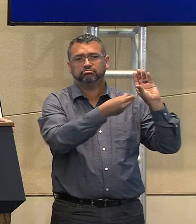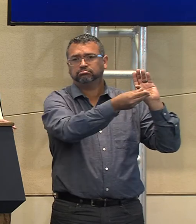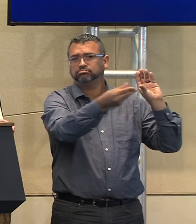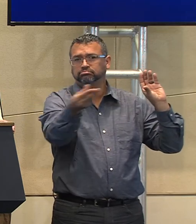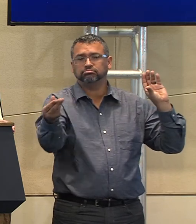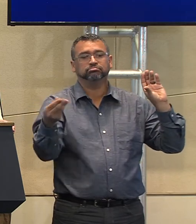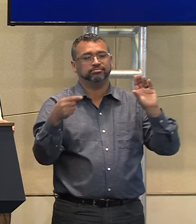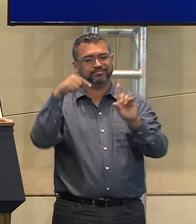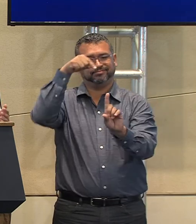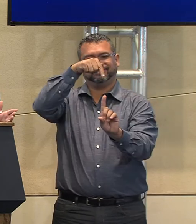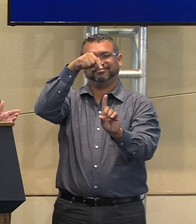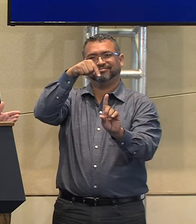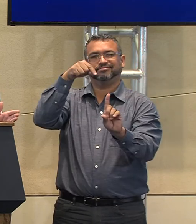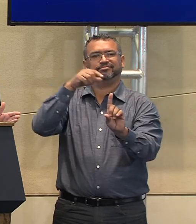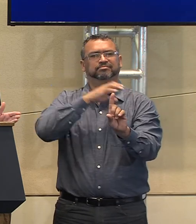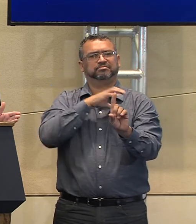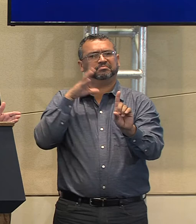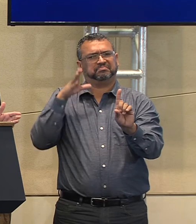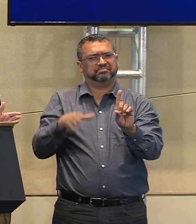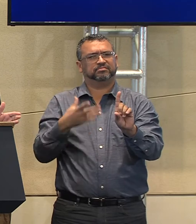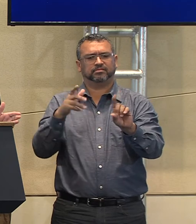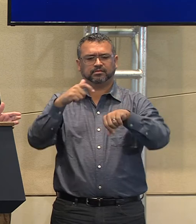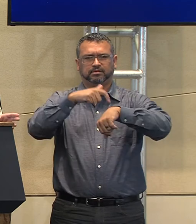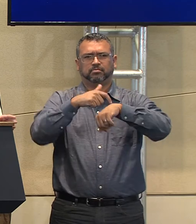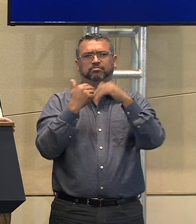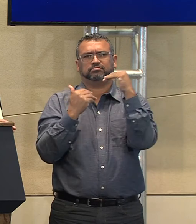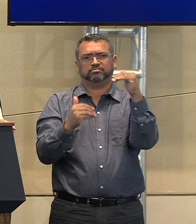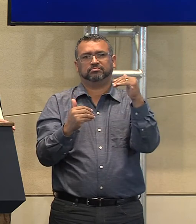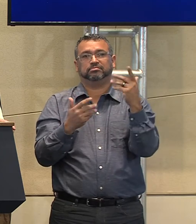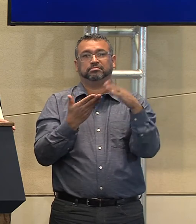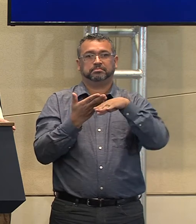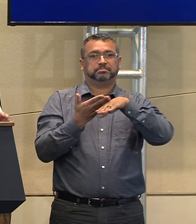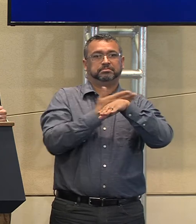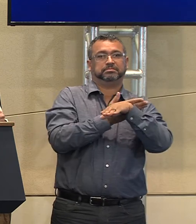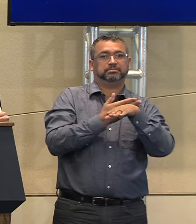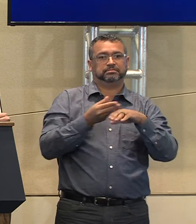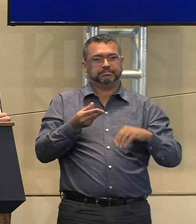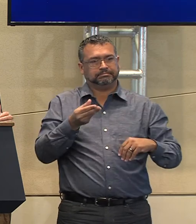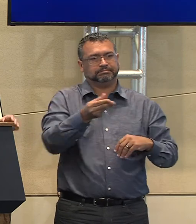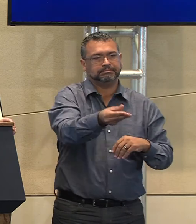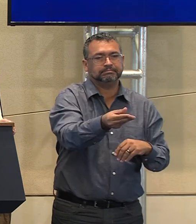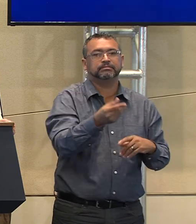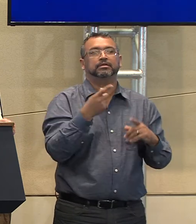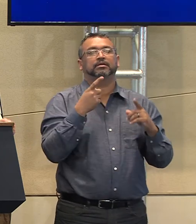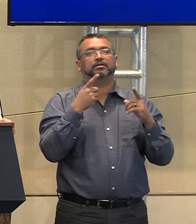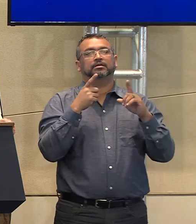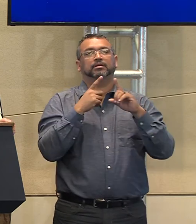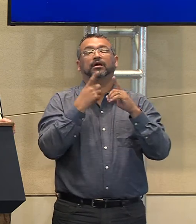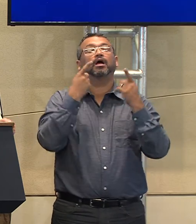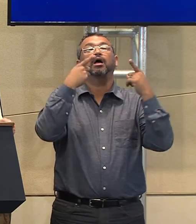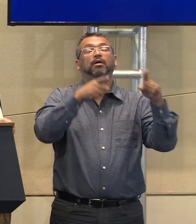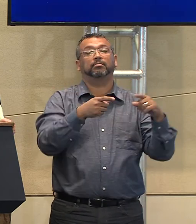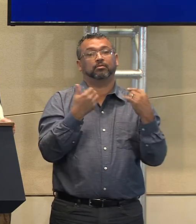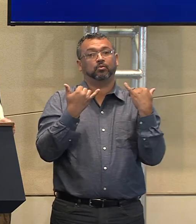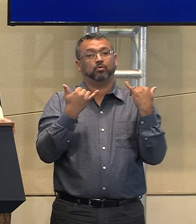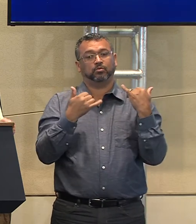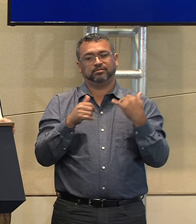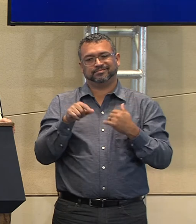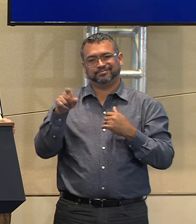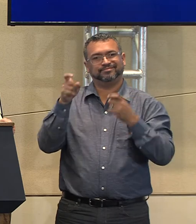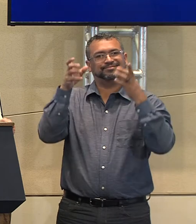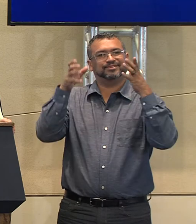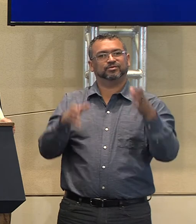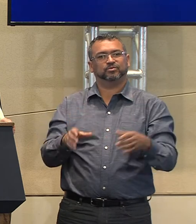periodo para entregar documentos. Creo que va a ser mucho antes cuando podamos entregar los documentos porque hoy el director de la Oficina de Gerencia de Presupuestos